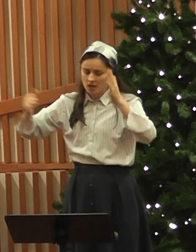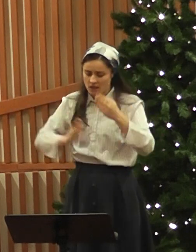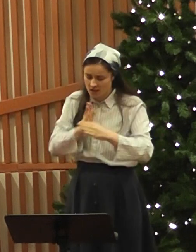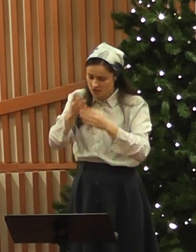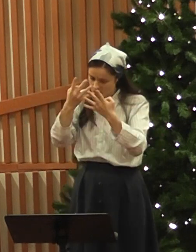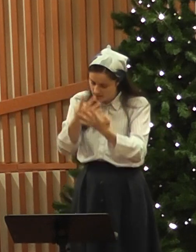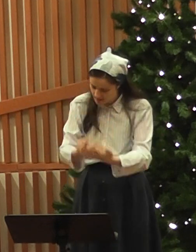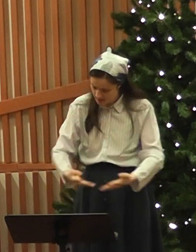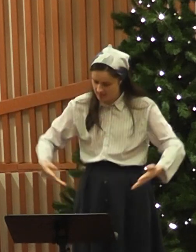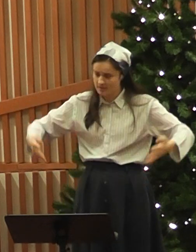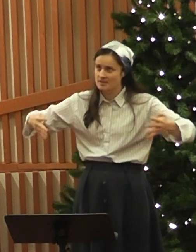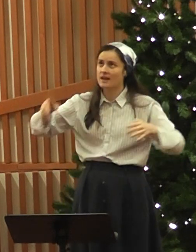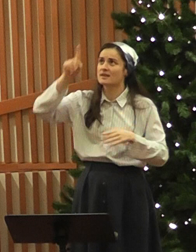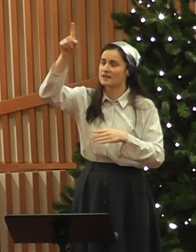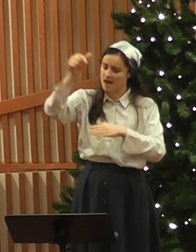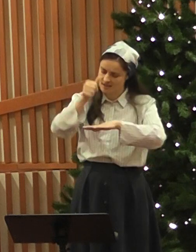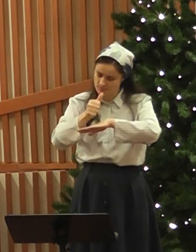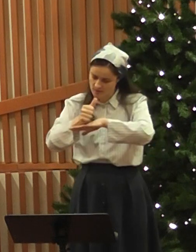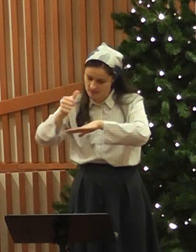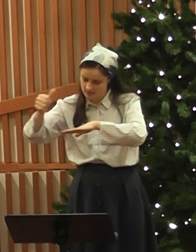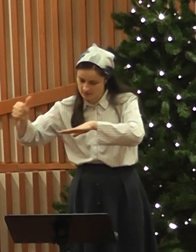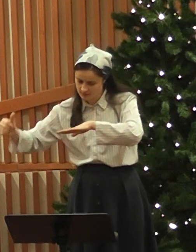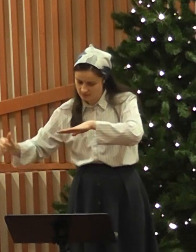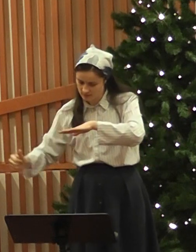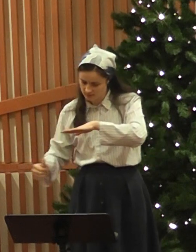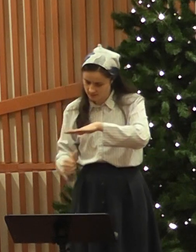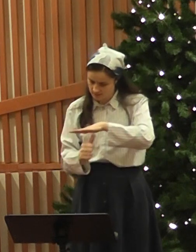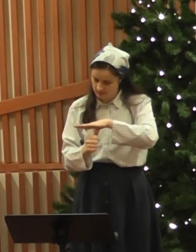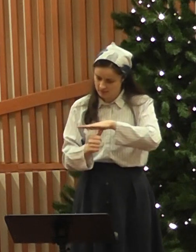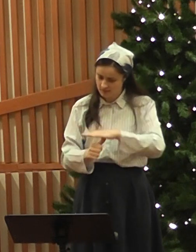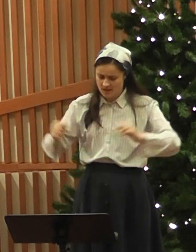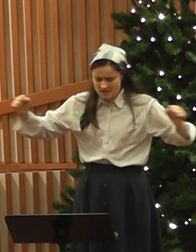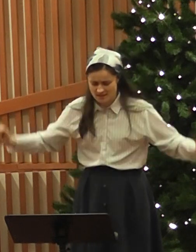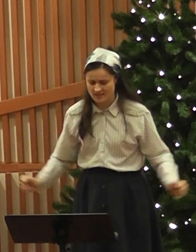Și din neslușitați glorie, către este pe aici.